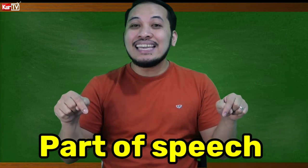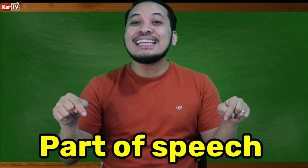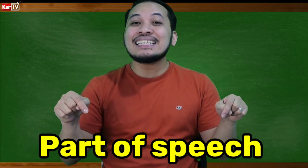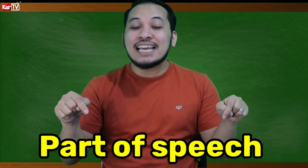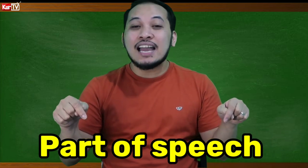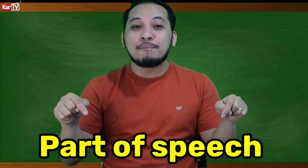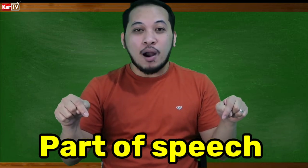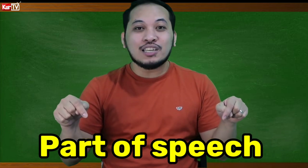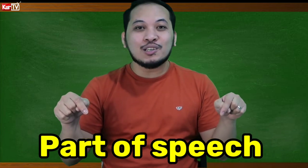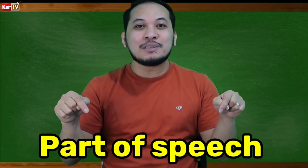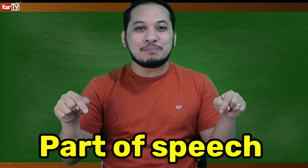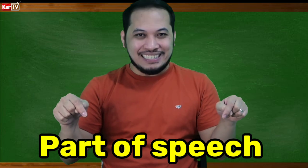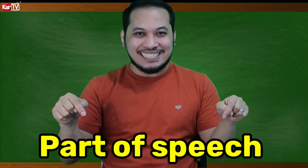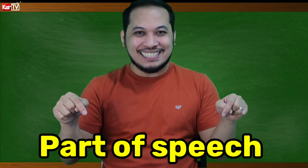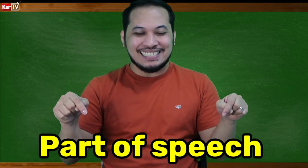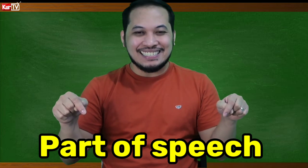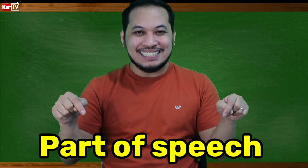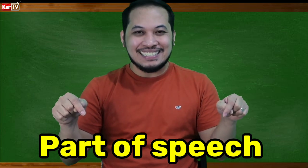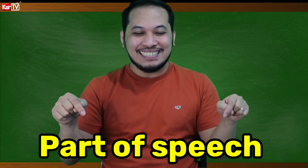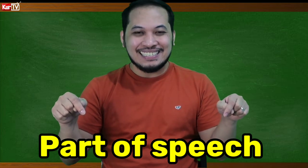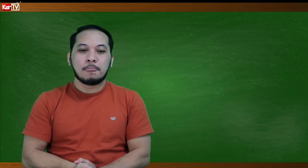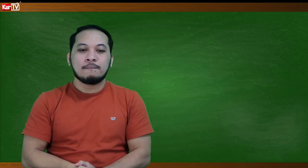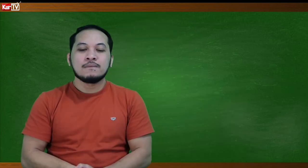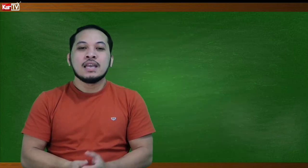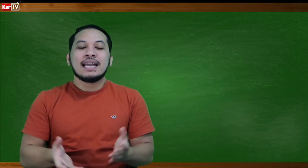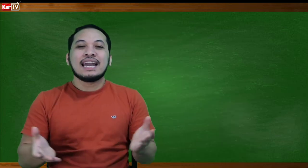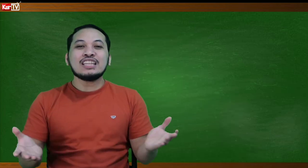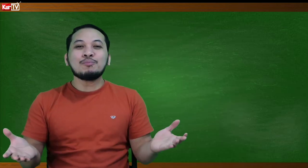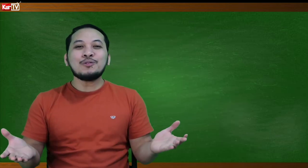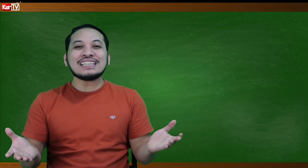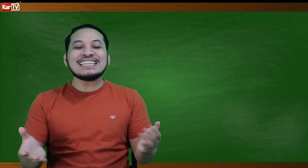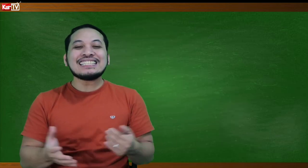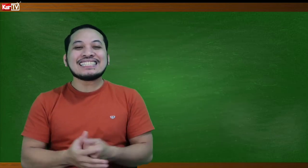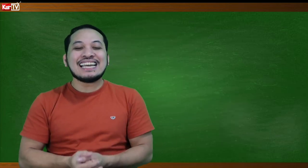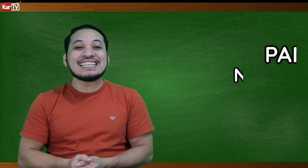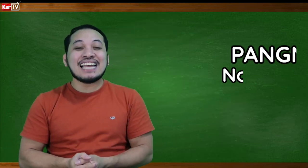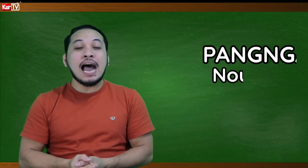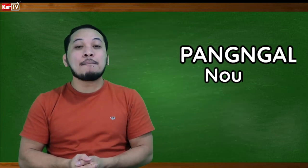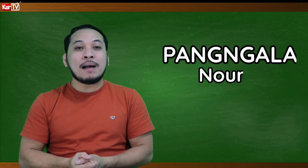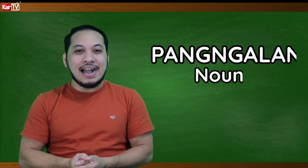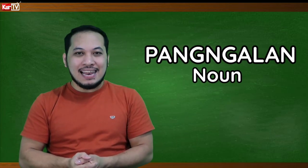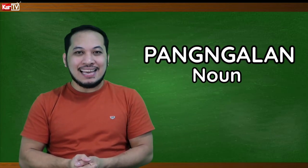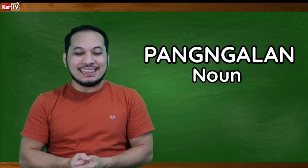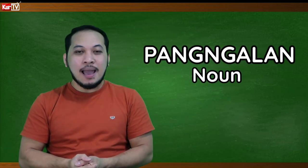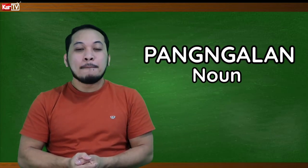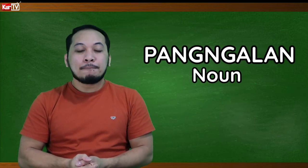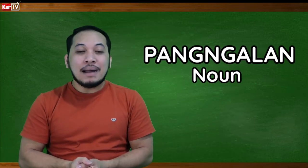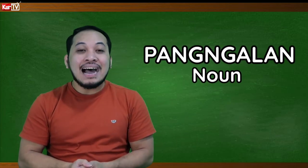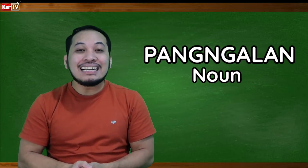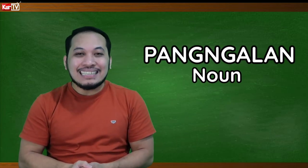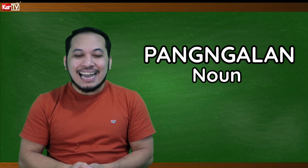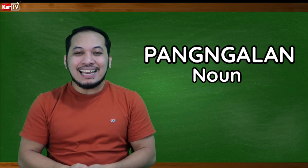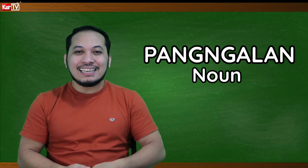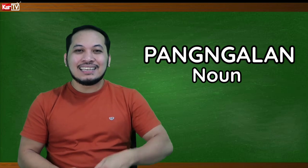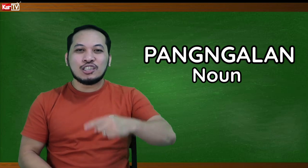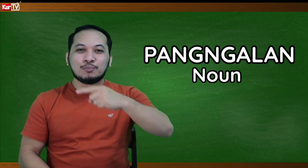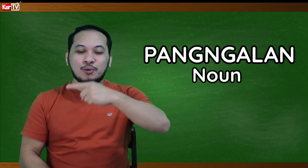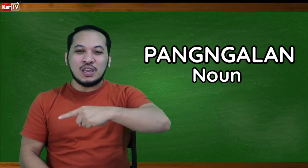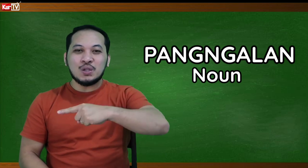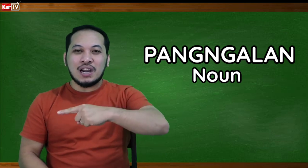English ay parts of speech. Ganito po natin isisenyas ang pangalan. Pangalan. Ganito po yung inyong